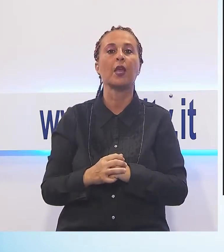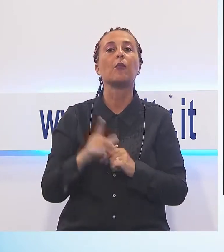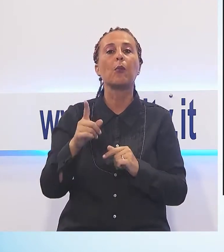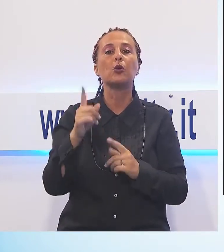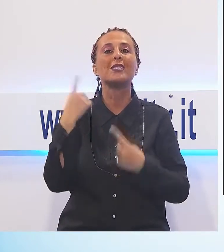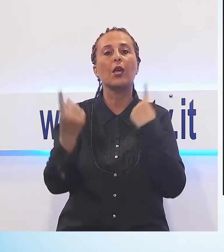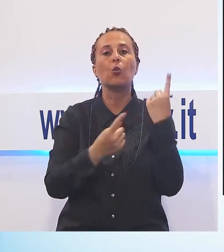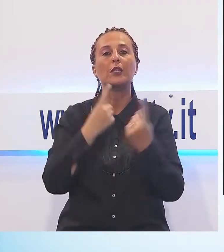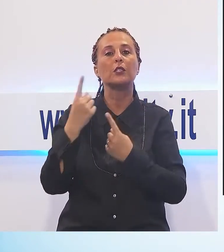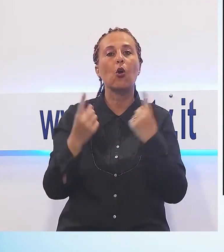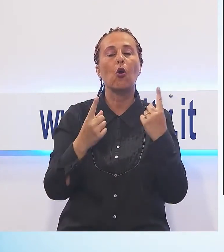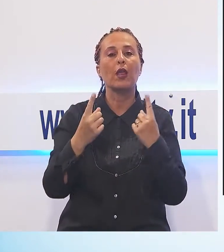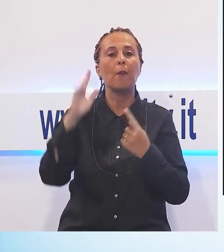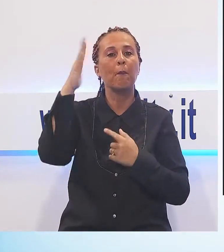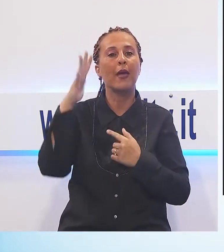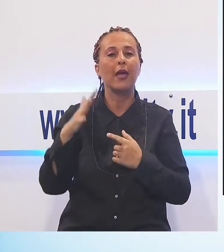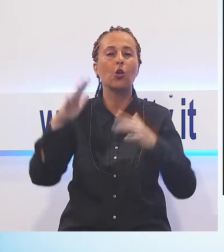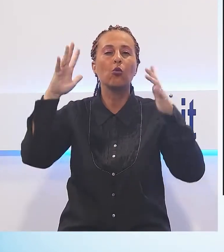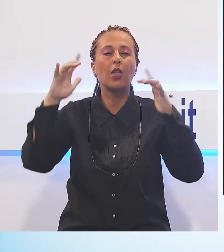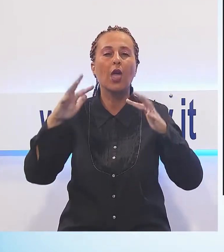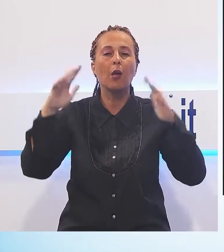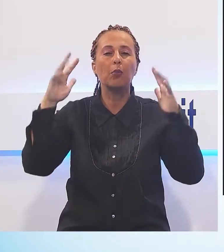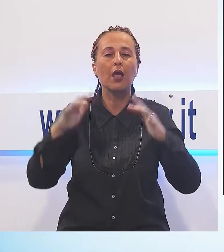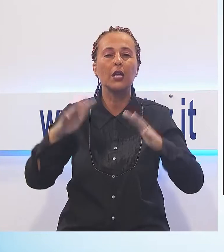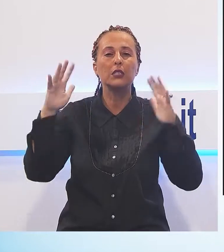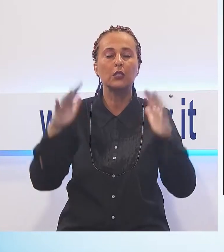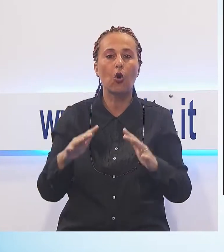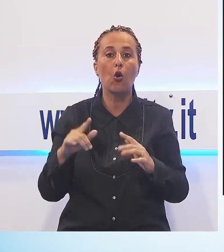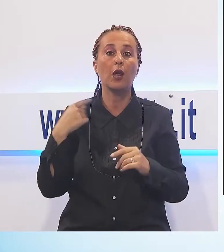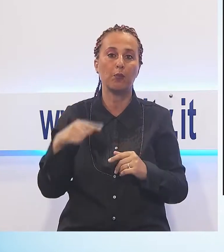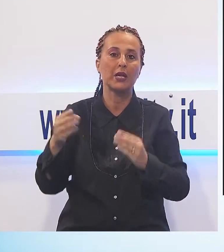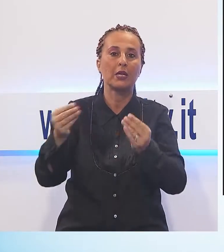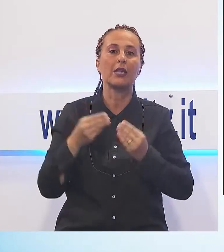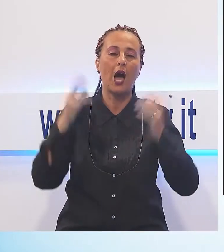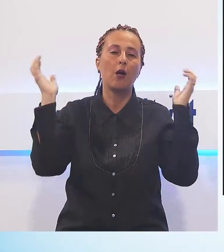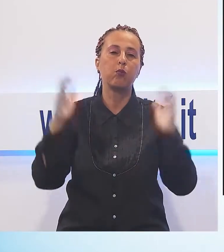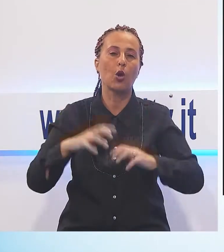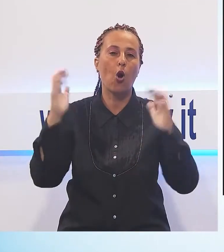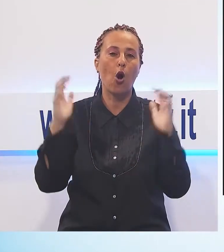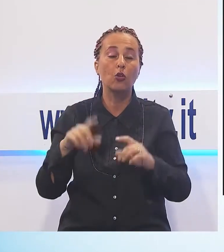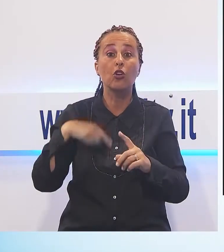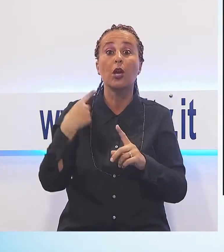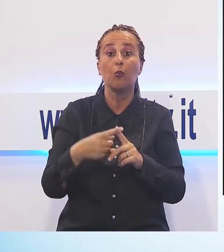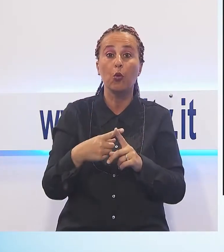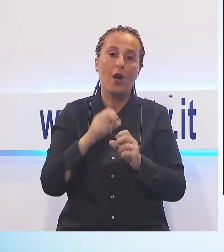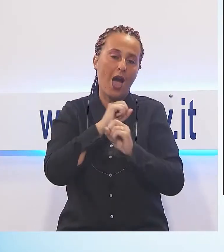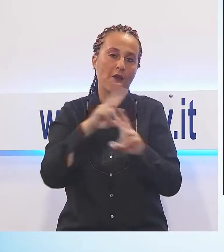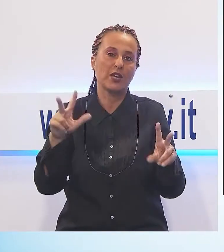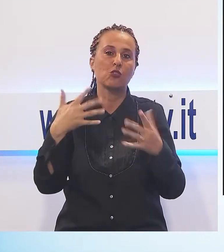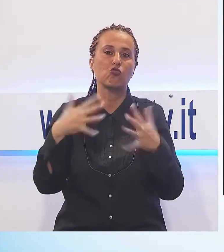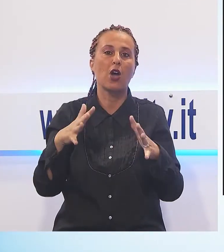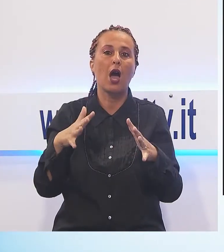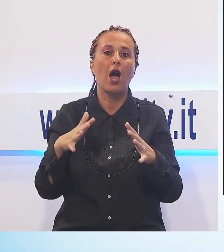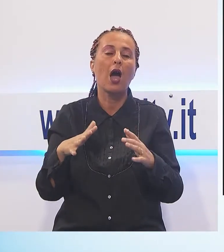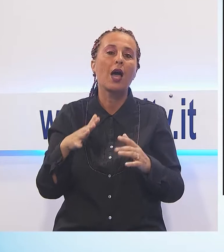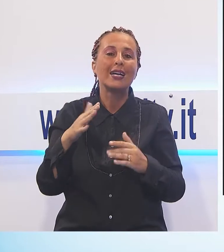le condizioni di marcata instabilità. Tra l'altro segnaliamo e aggiungiamo per la cronaca che ci sono stati anche diversi allagamenti, incantinati in